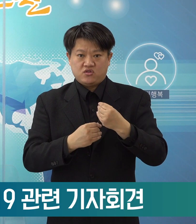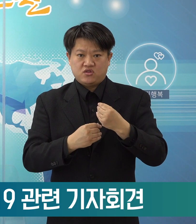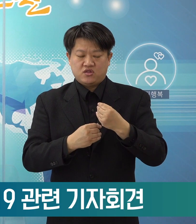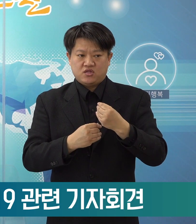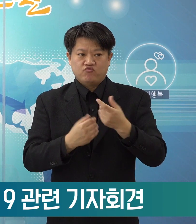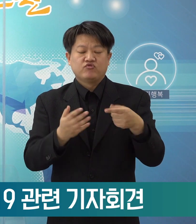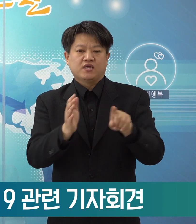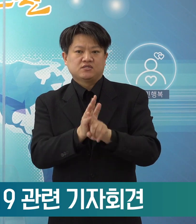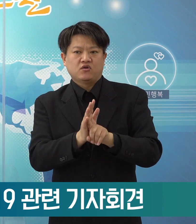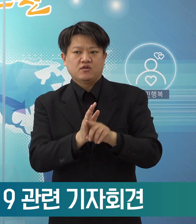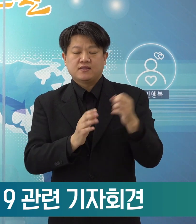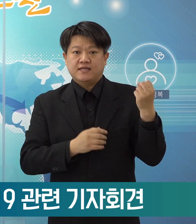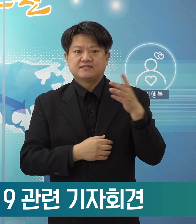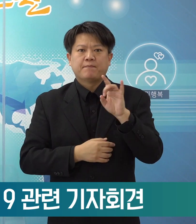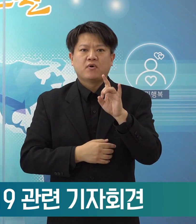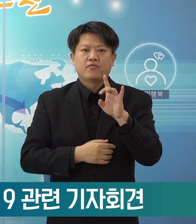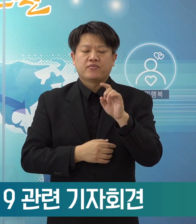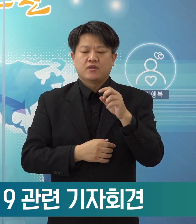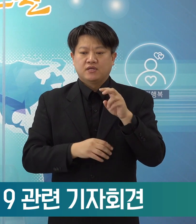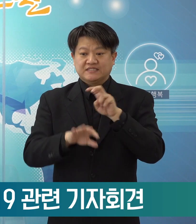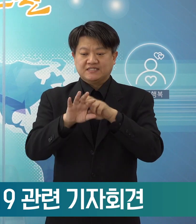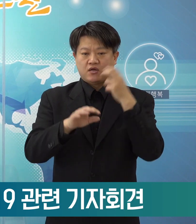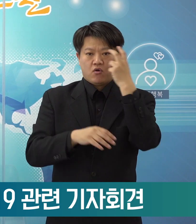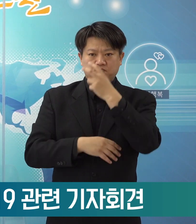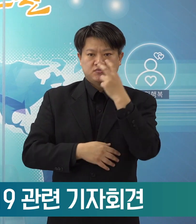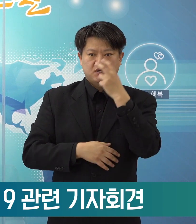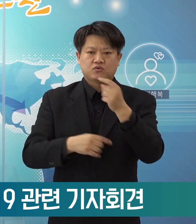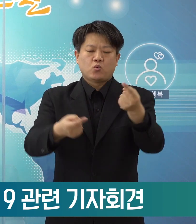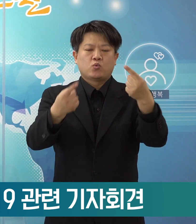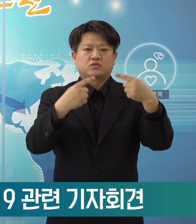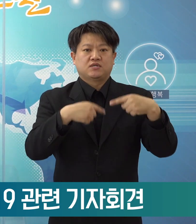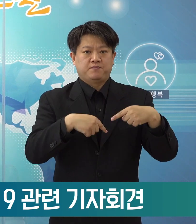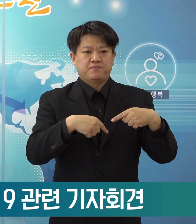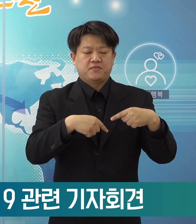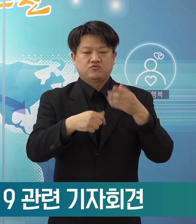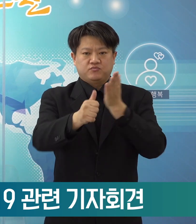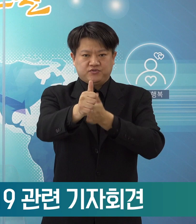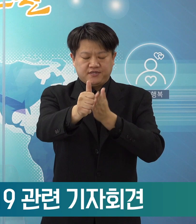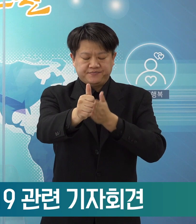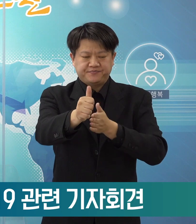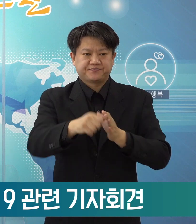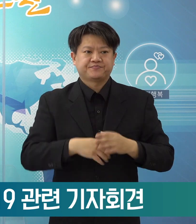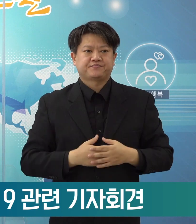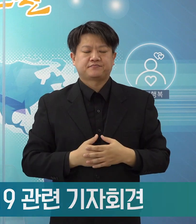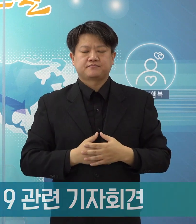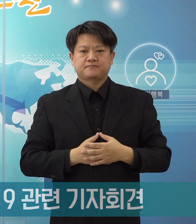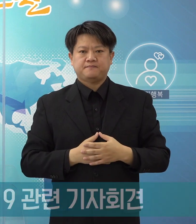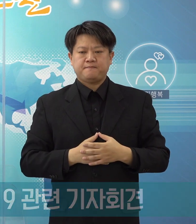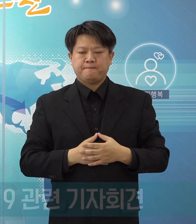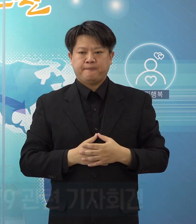위해서 다시 한번 진단검사에 동참해 주시기를 간곡히 부탁드립니다. 소중한 내 이웃을 안전하게 하기